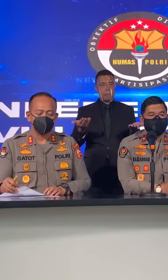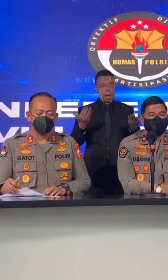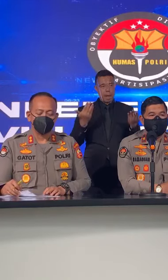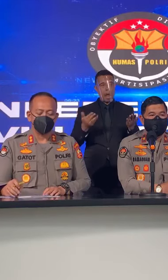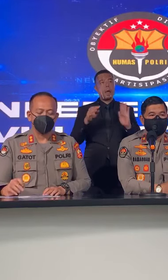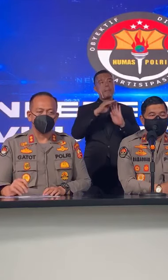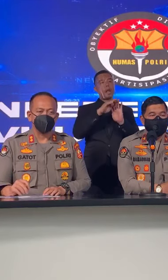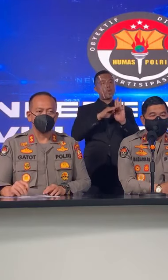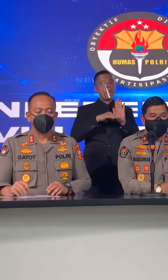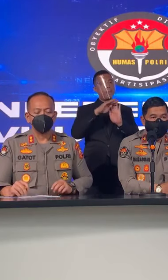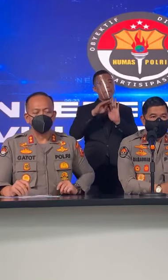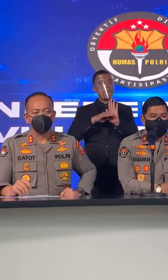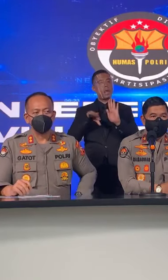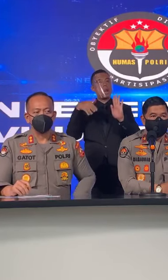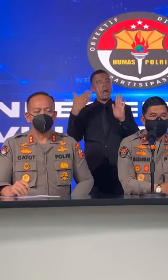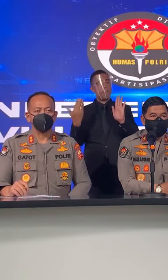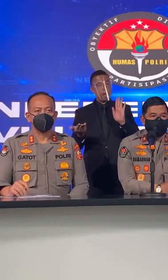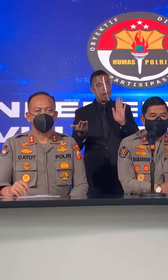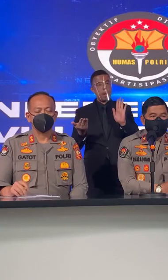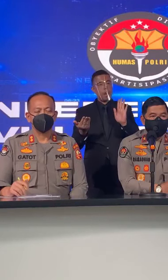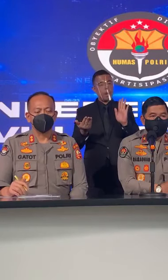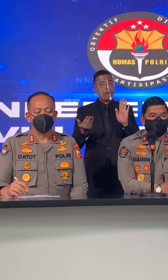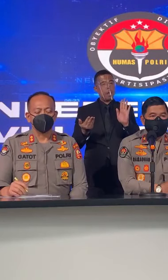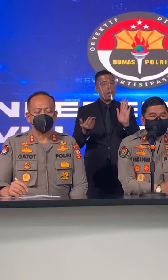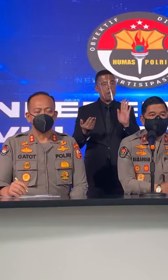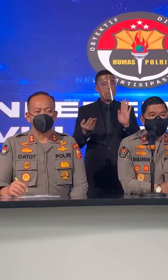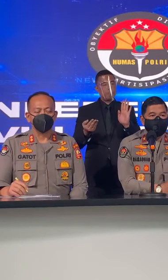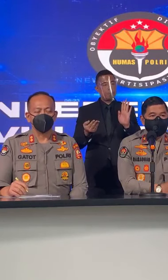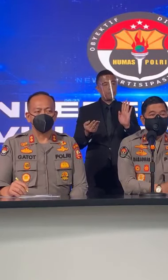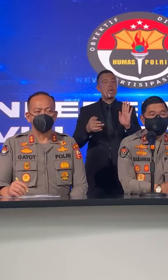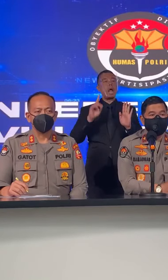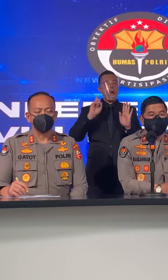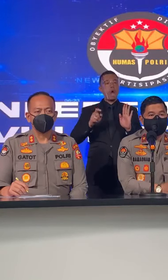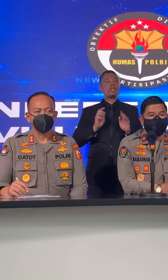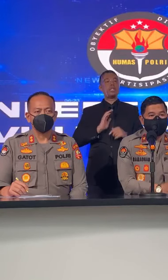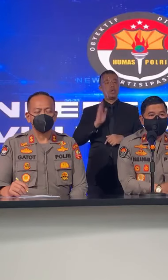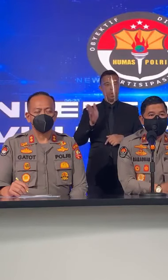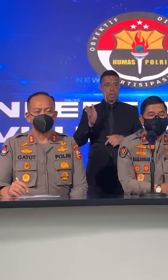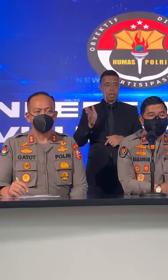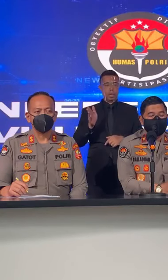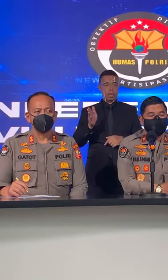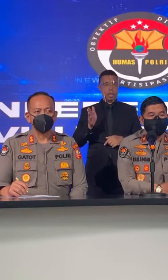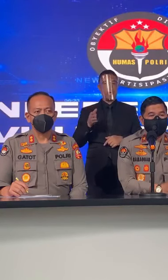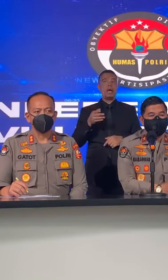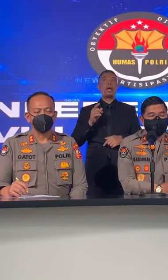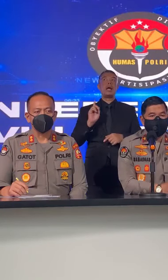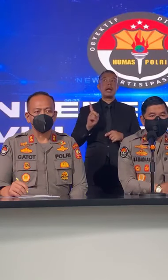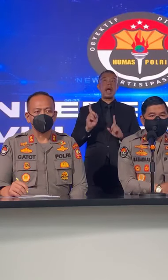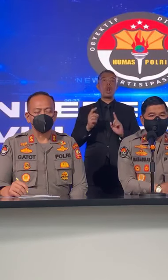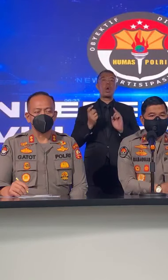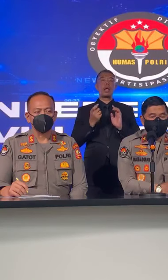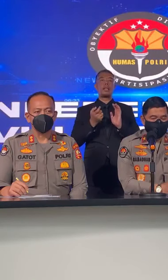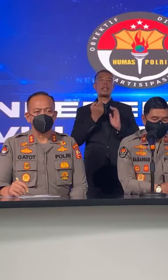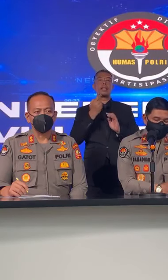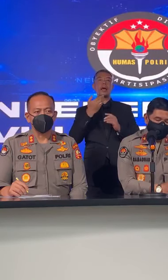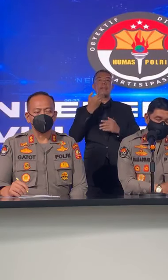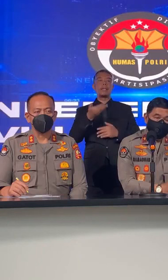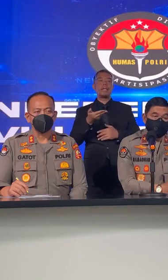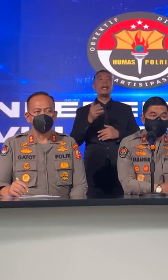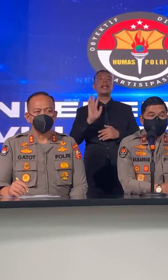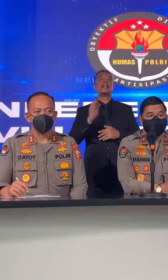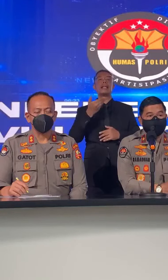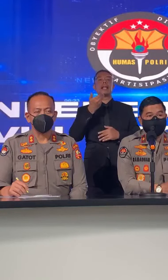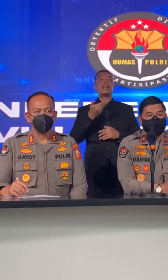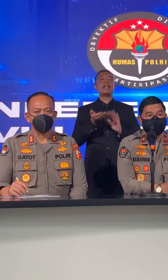Aturan Aturan Apa Yang Harus Diikuti Nah Terkait Pertanyaan Mbak Leli Nanti